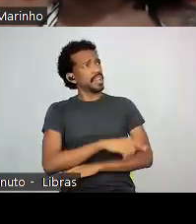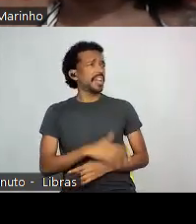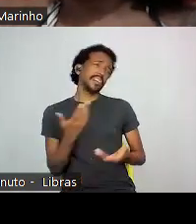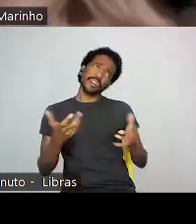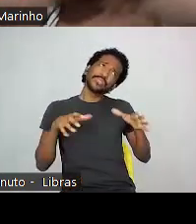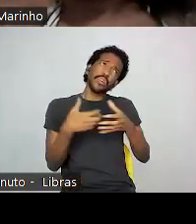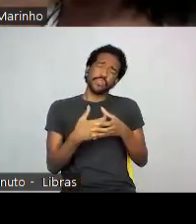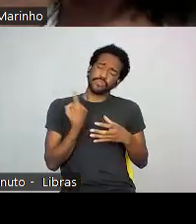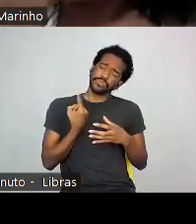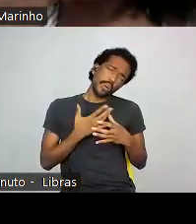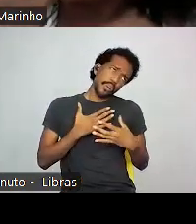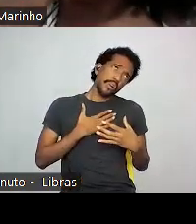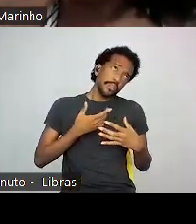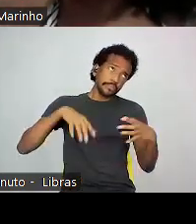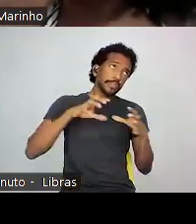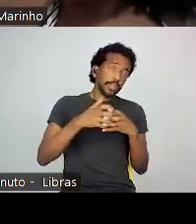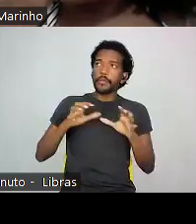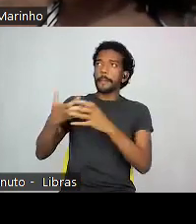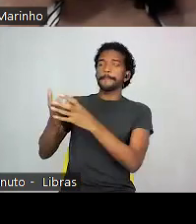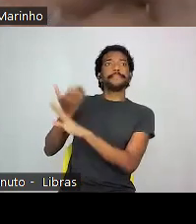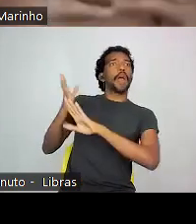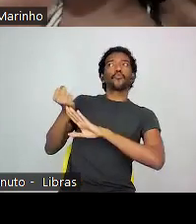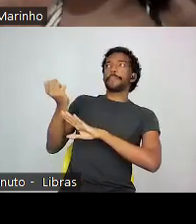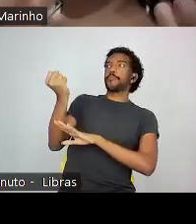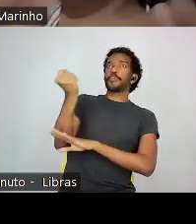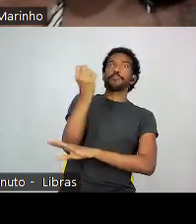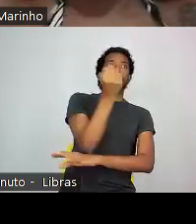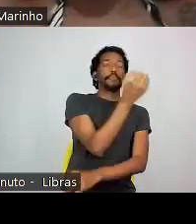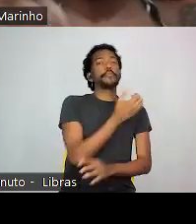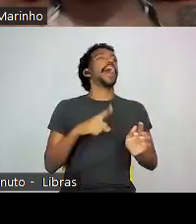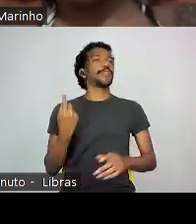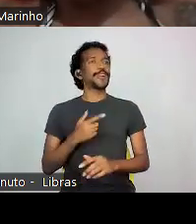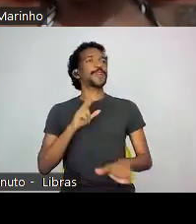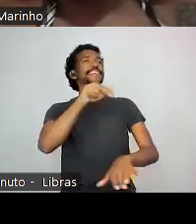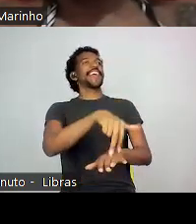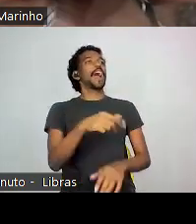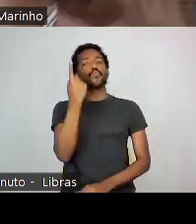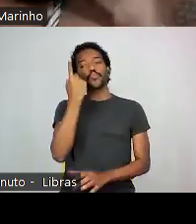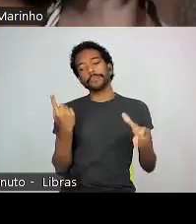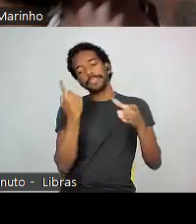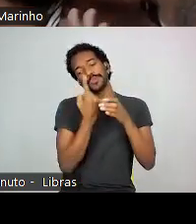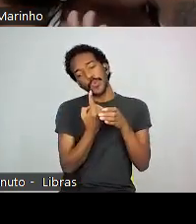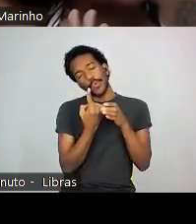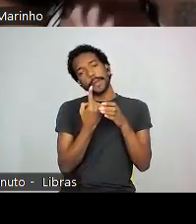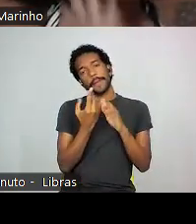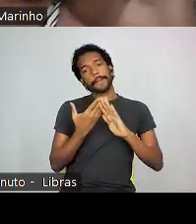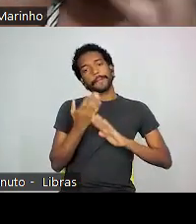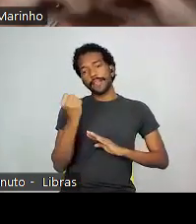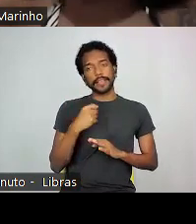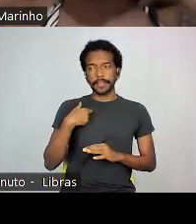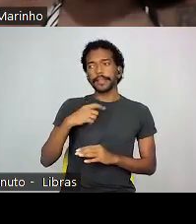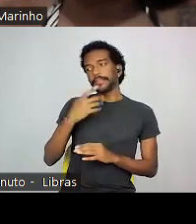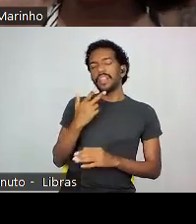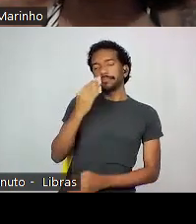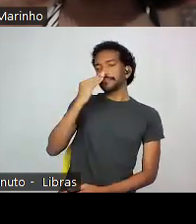gente, né? Sempre não teve todos curadores brancos, aí quando a gente tem esse lugar, não deixam lá. Sem demérito é o trabalho dele, e tal, só estou